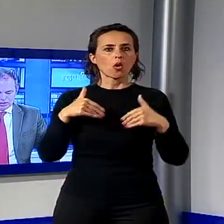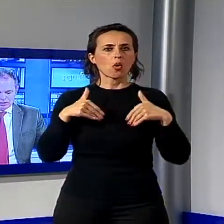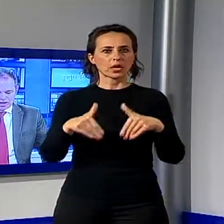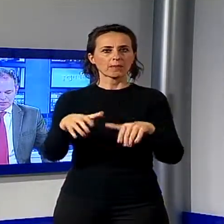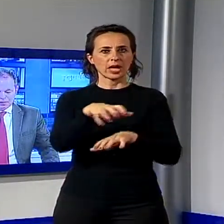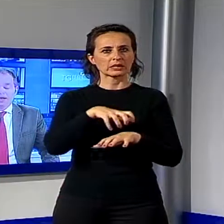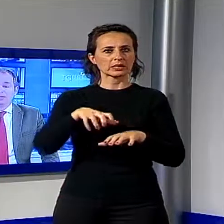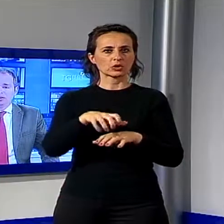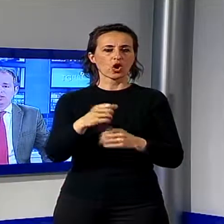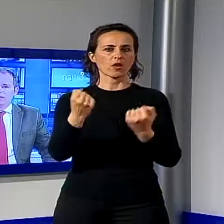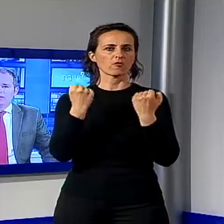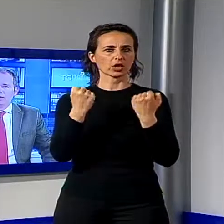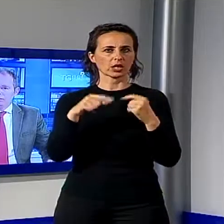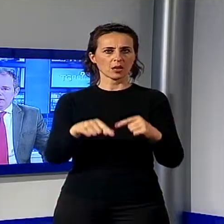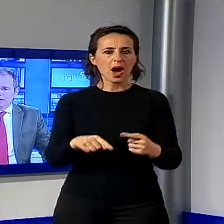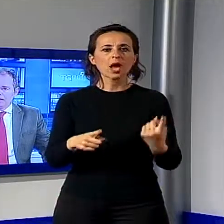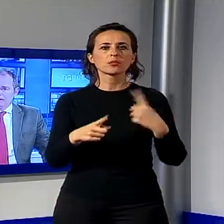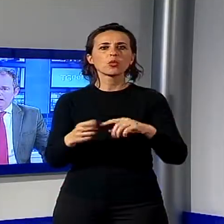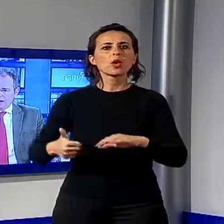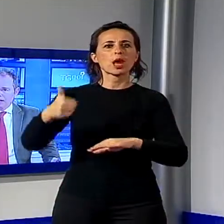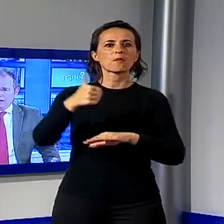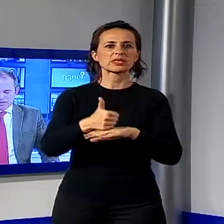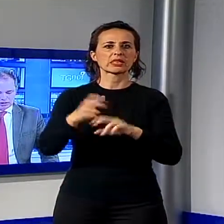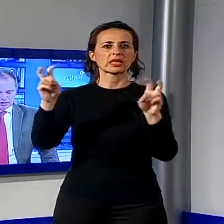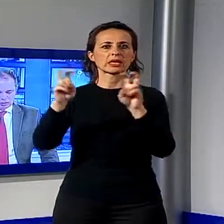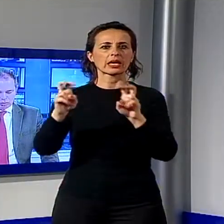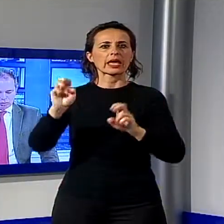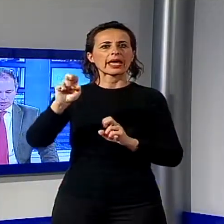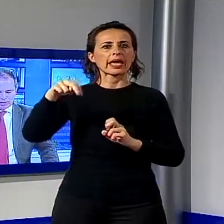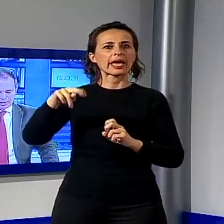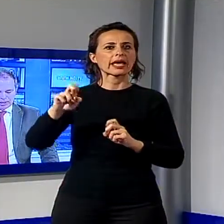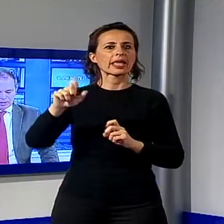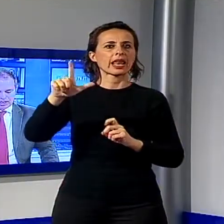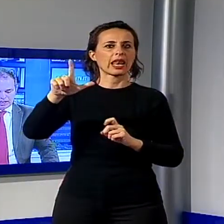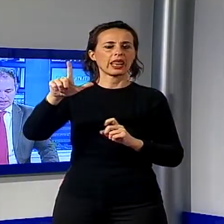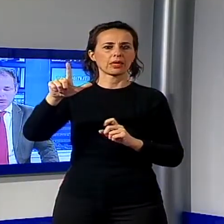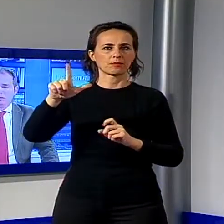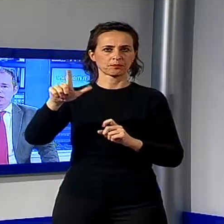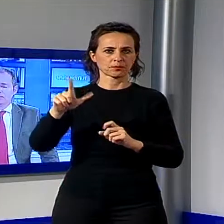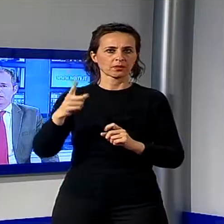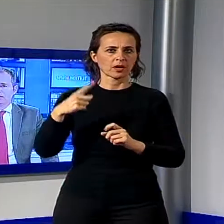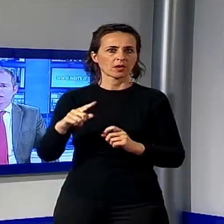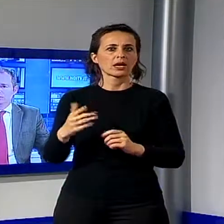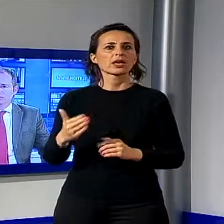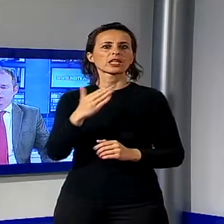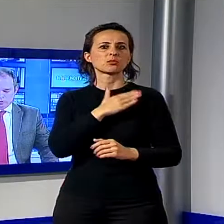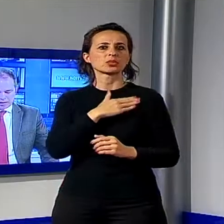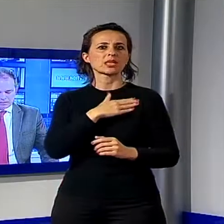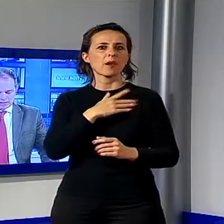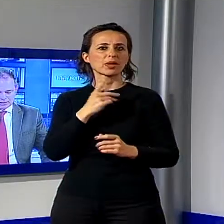dei Marmi e poi ci saranno anche i rappresentanti dell'Enel in studio. Gabriele Gelli, responsabile della distribuzione Lucca in Masse,